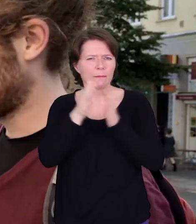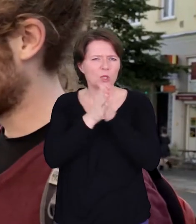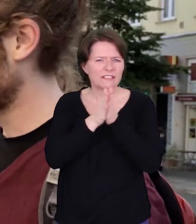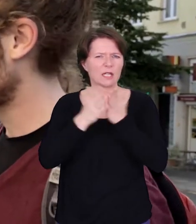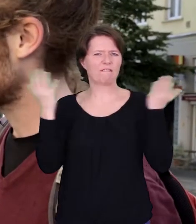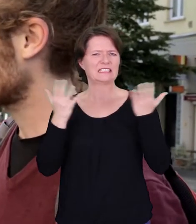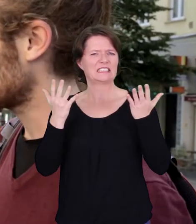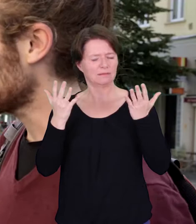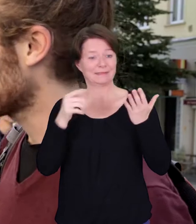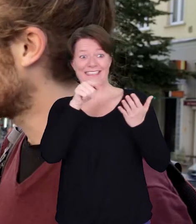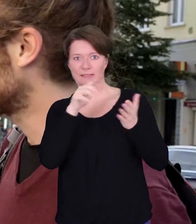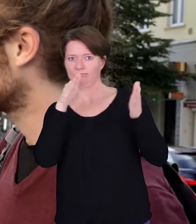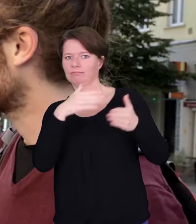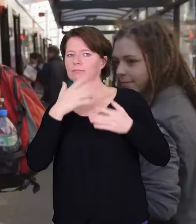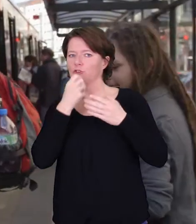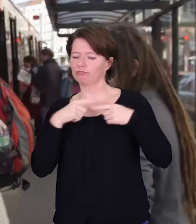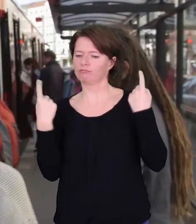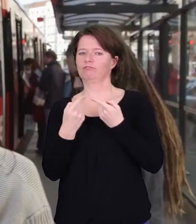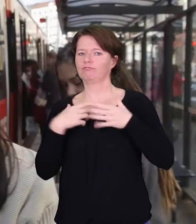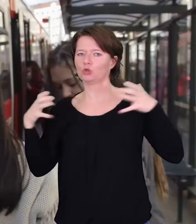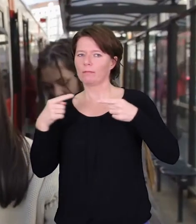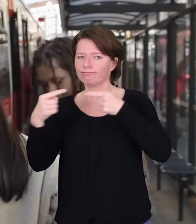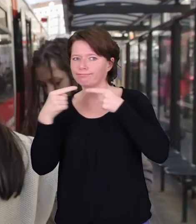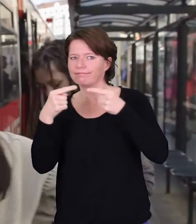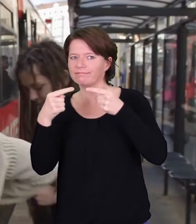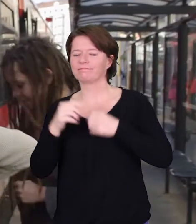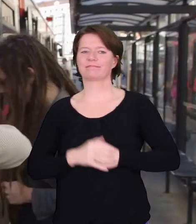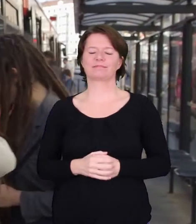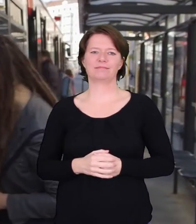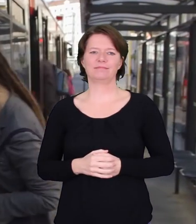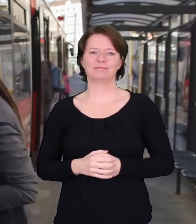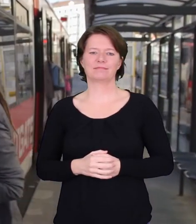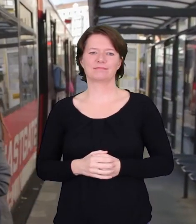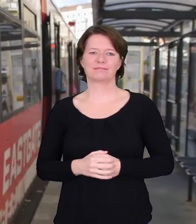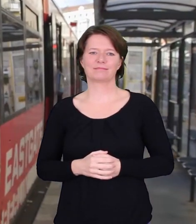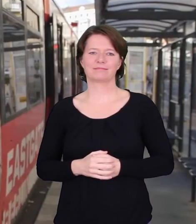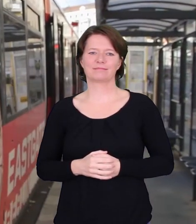Menschen antreibt, was sie motiviert und möchte diese Fragen mit vielen verschiedenen Leuten diskutieren.